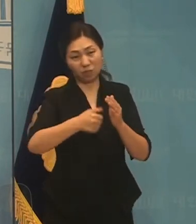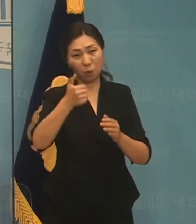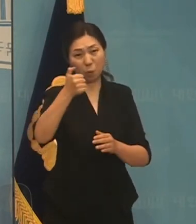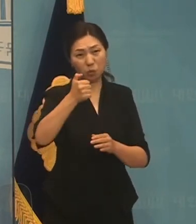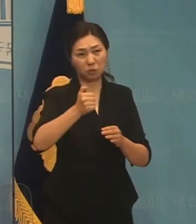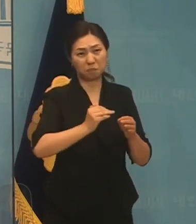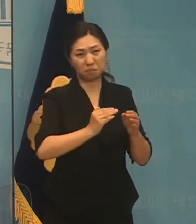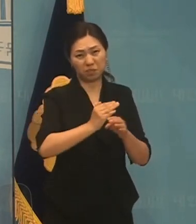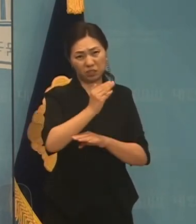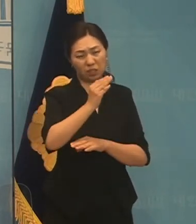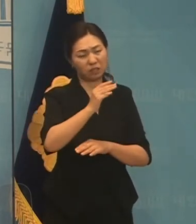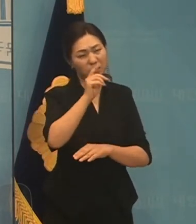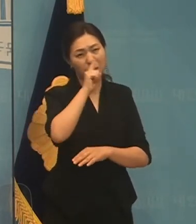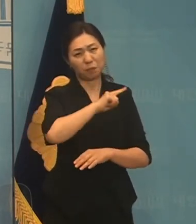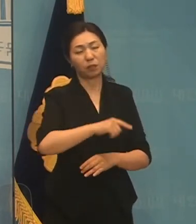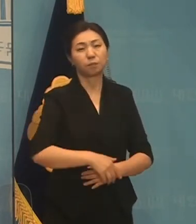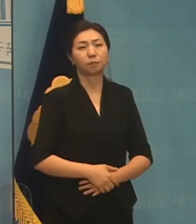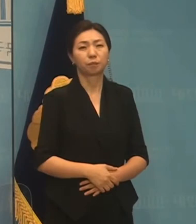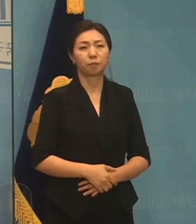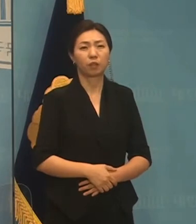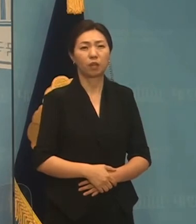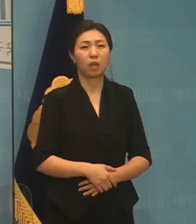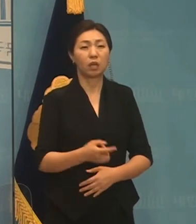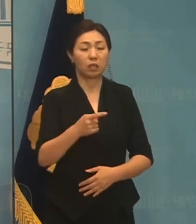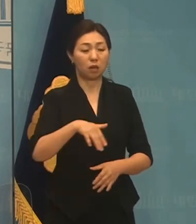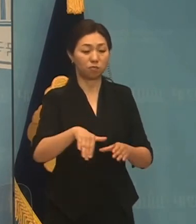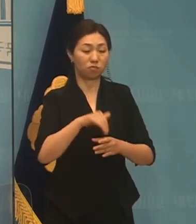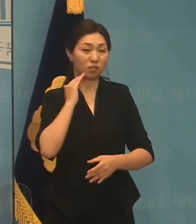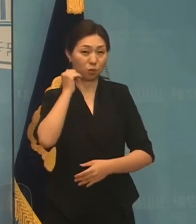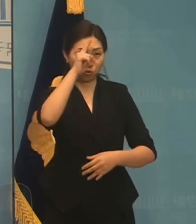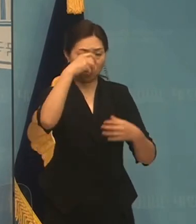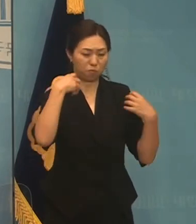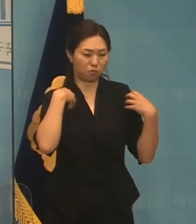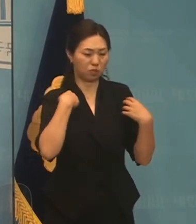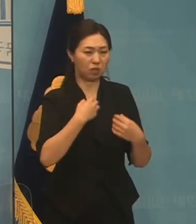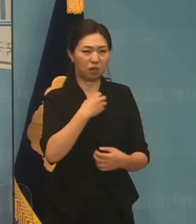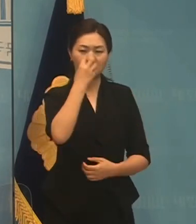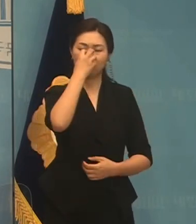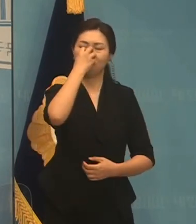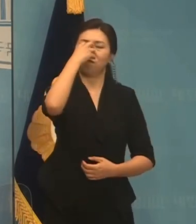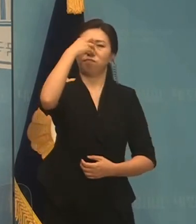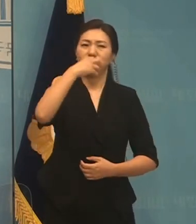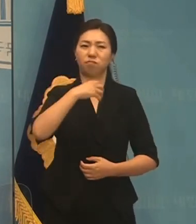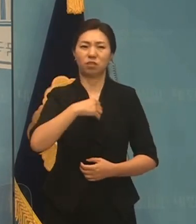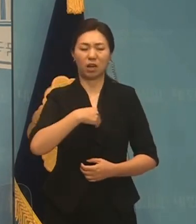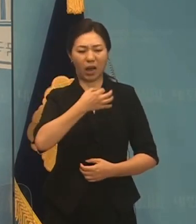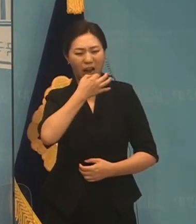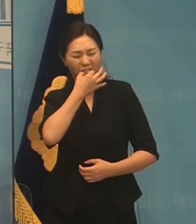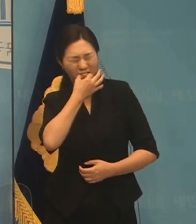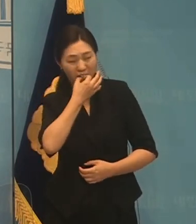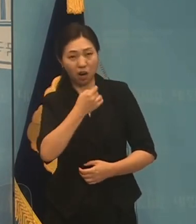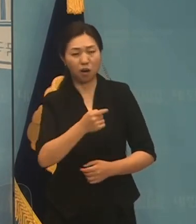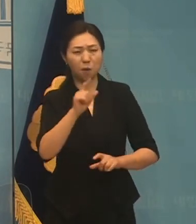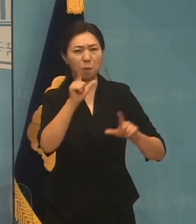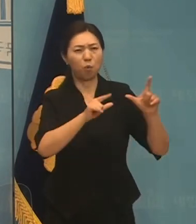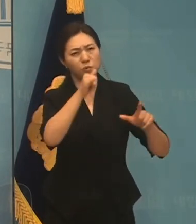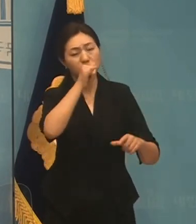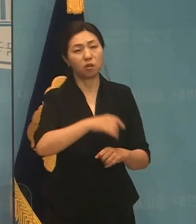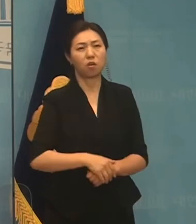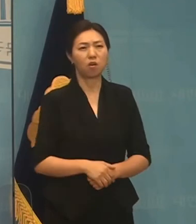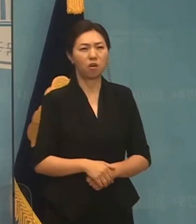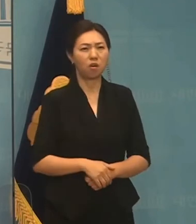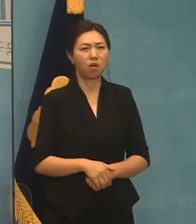오망과 독선, 위성과 탐욕의 극한을 보여주고 있습니다. 하루하루가